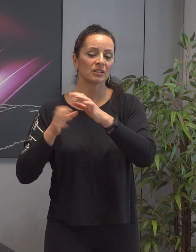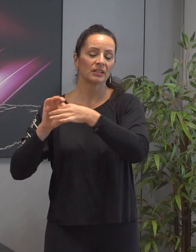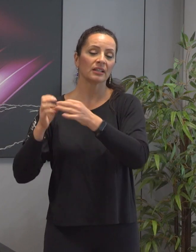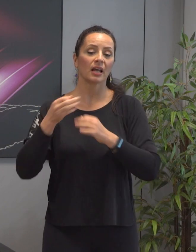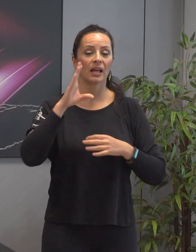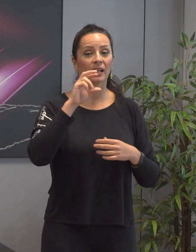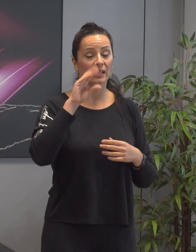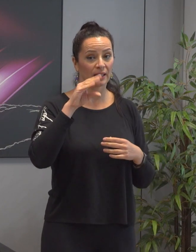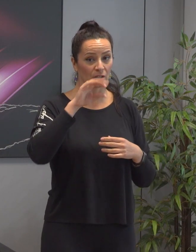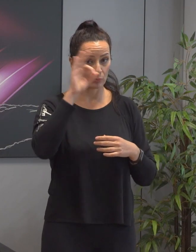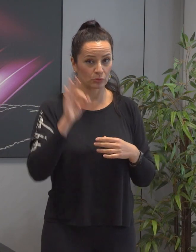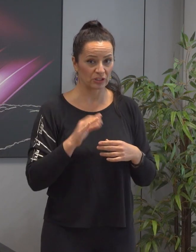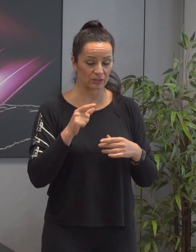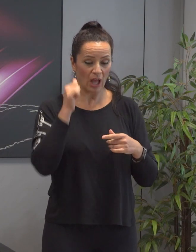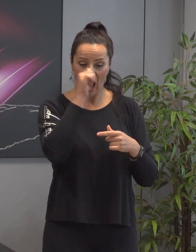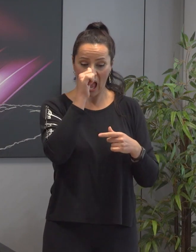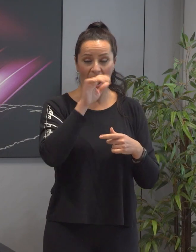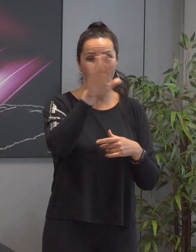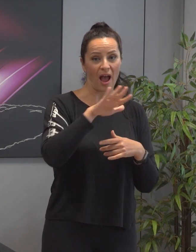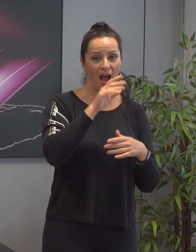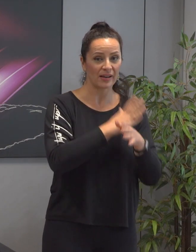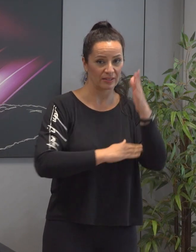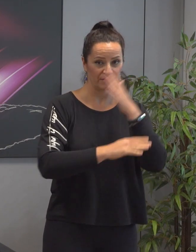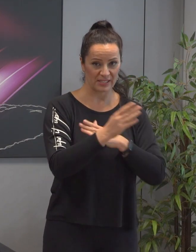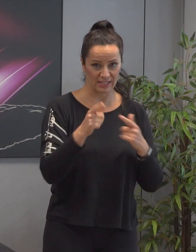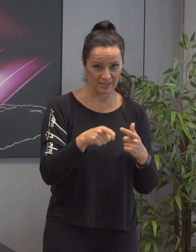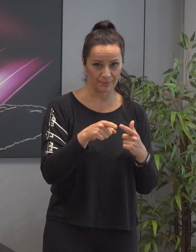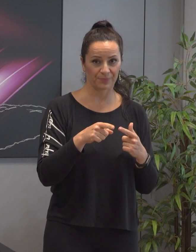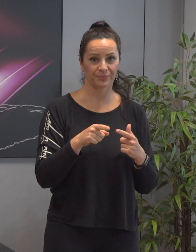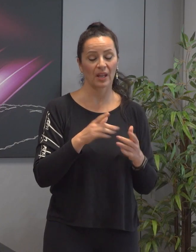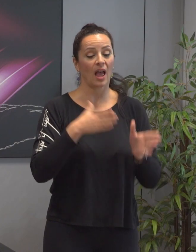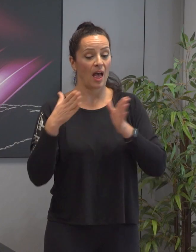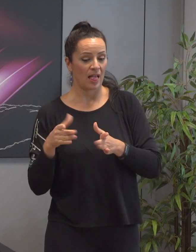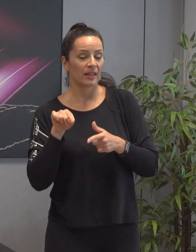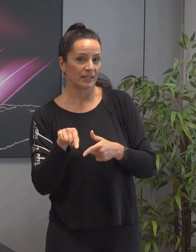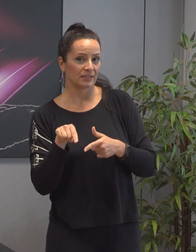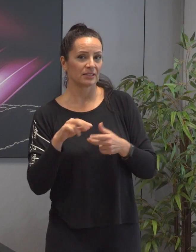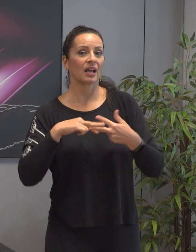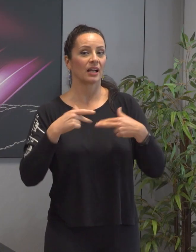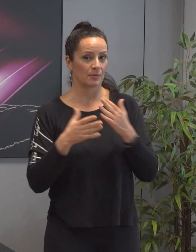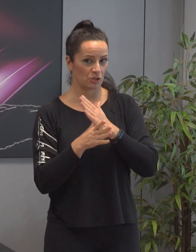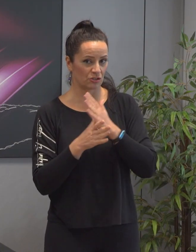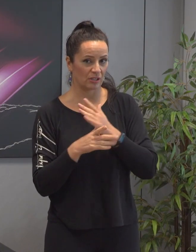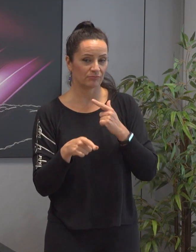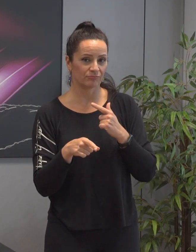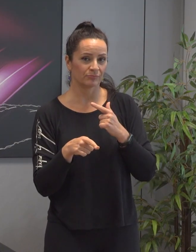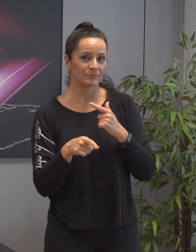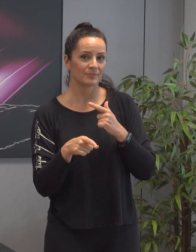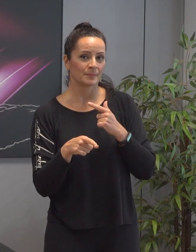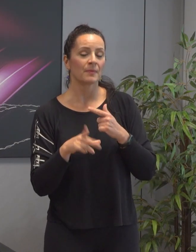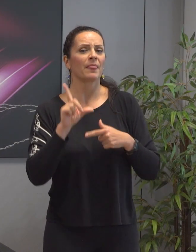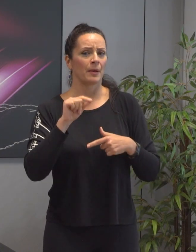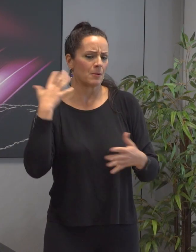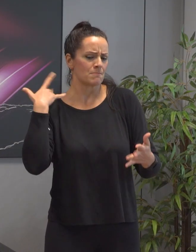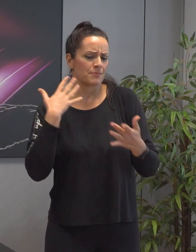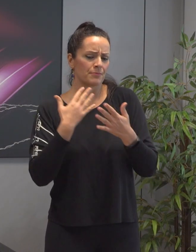atividades desenvolvidas foram da área da deficiência. Para além disso, a Câmara Municipal do Seixal tem